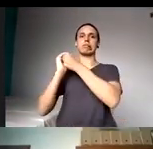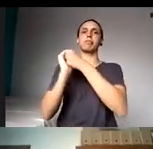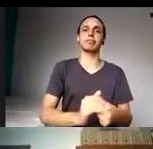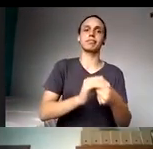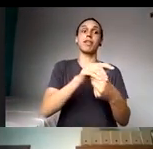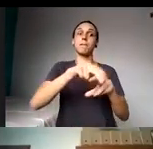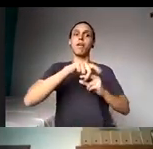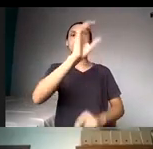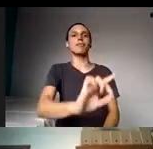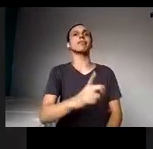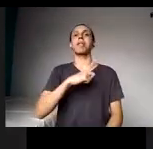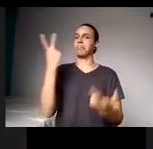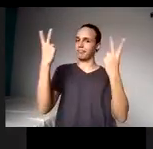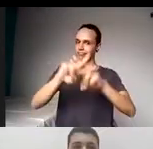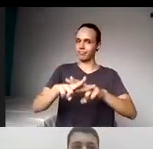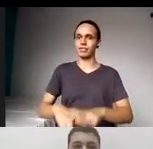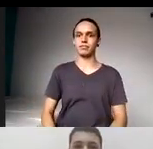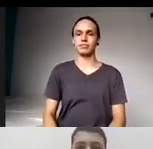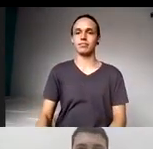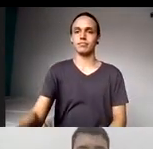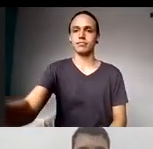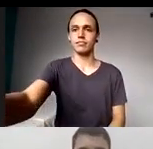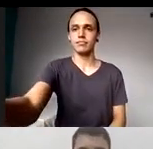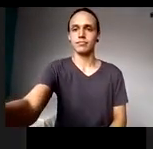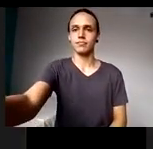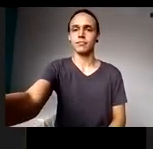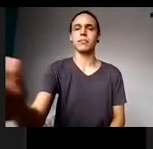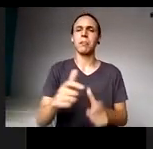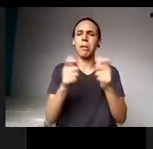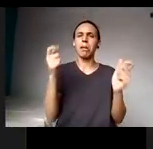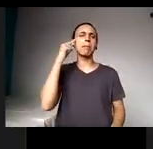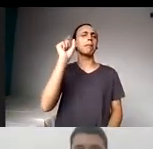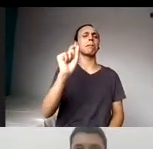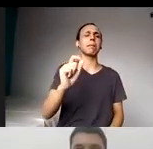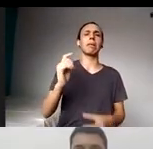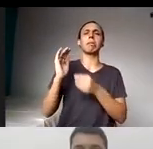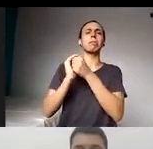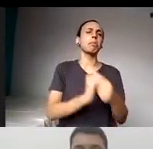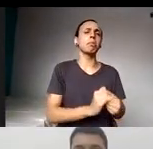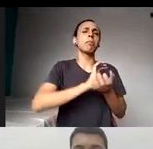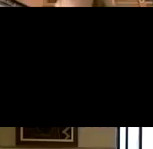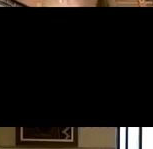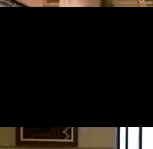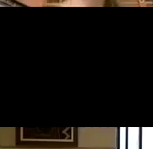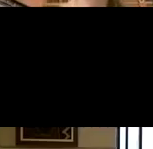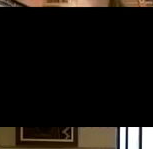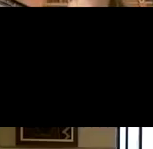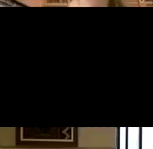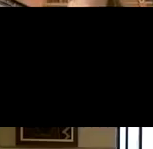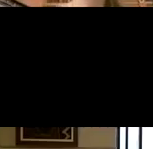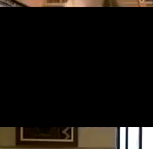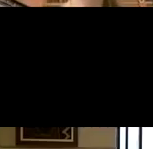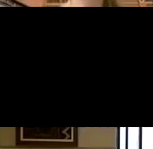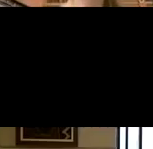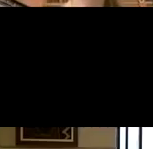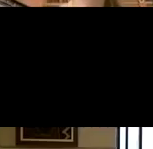deficiência. Geralmente as pessoas pensam que discriminar é só agir com preconceito, tratar mal, qualquer coisa. Não é só isso. Ele